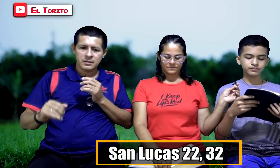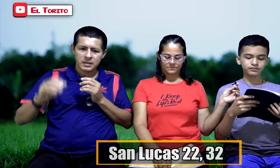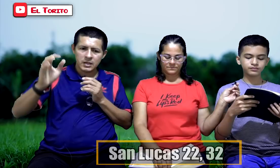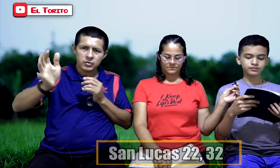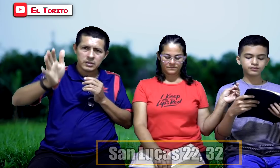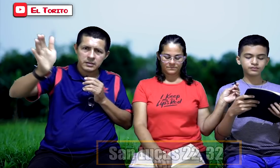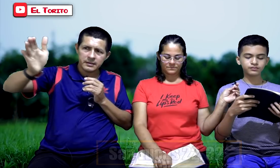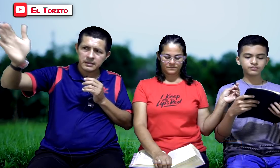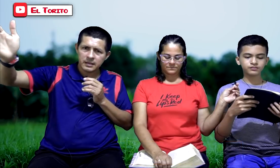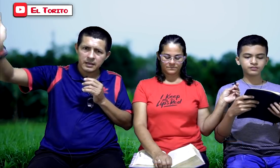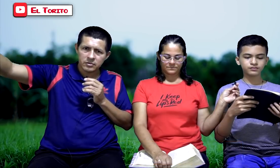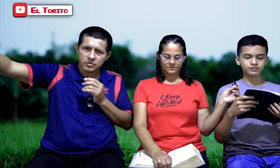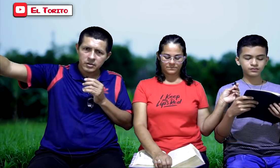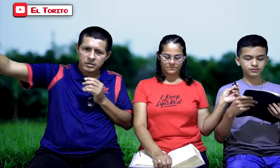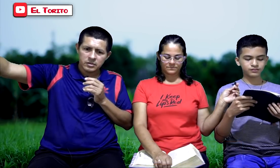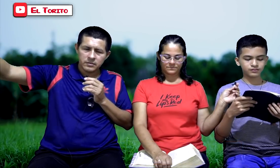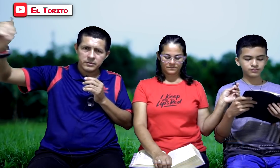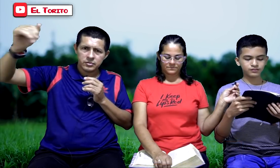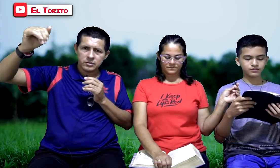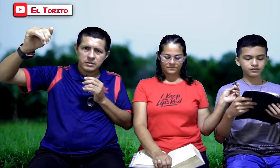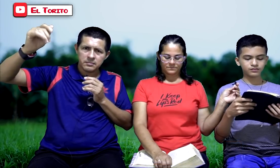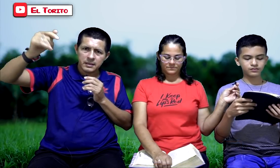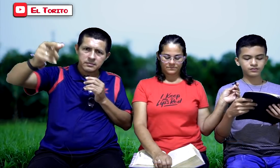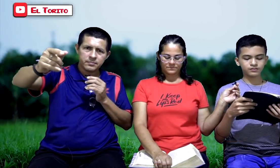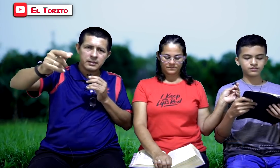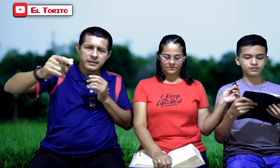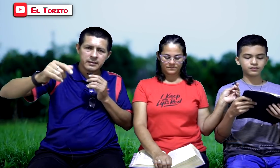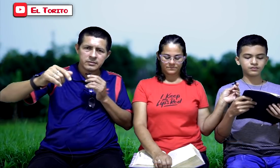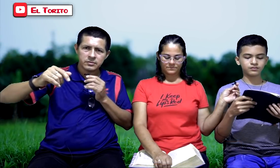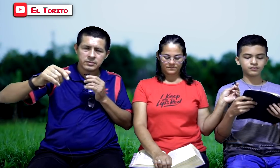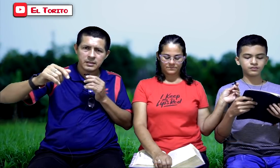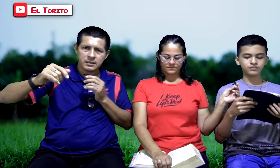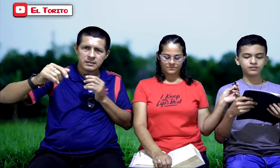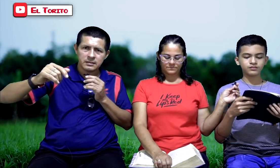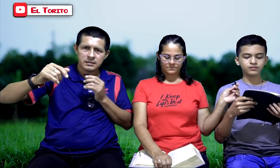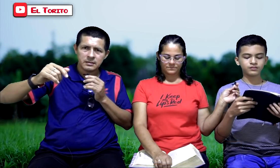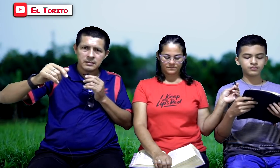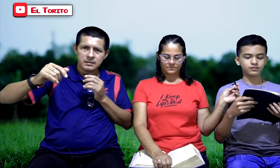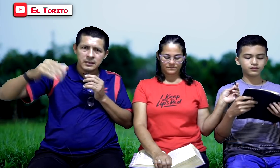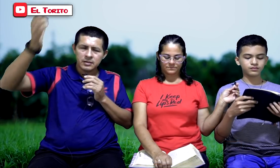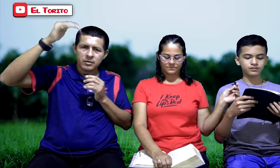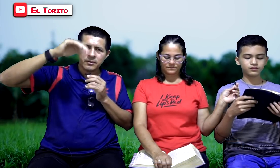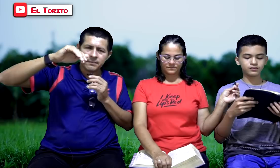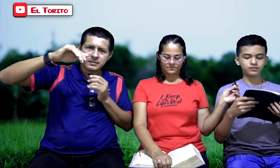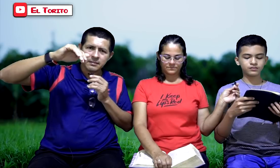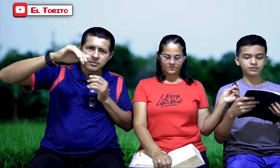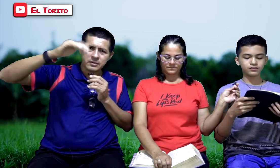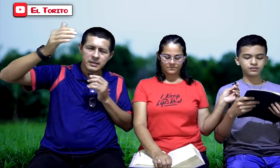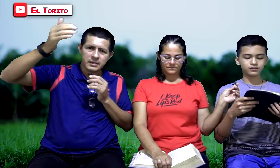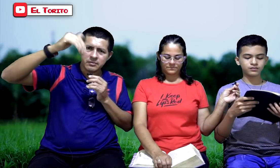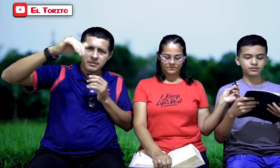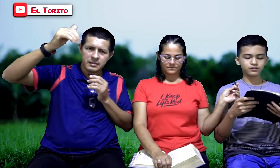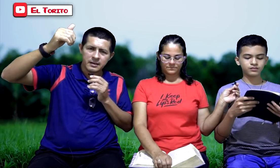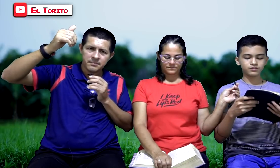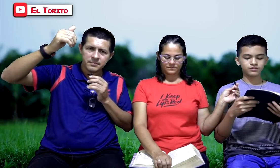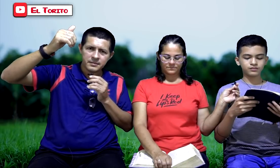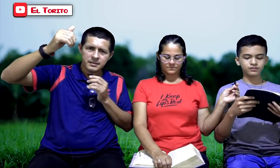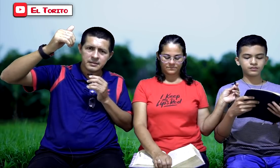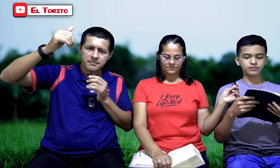Aquellos que están creando divisiones. Y más por las redes sociales. Y como empezamos con aquella humildad de San